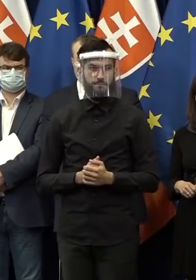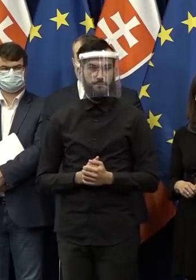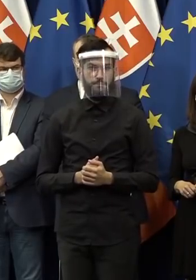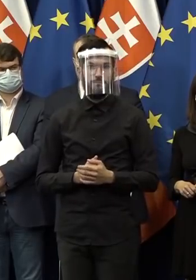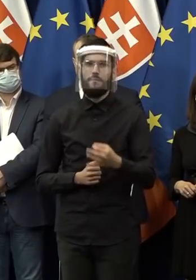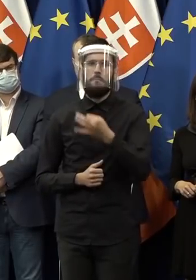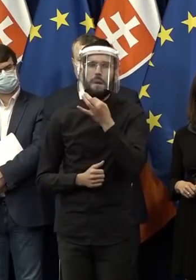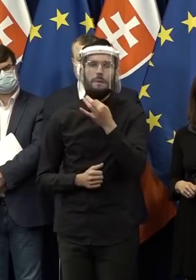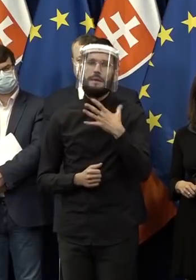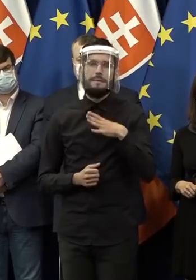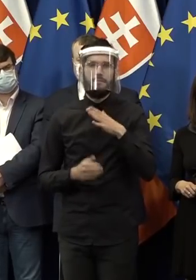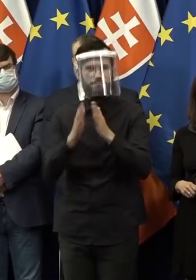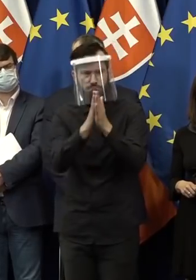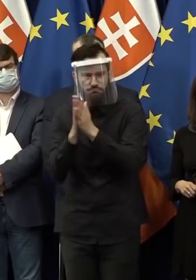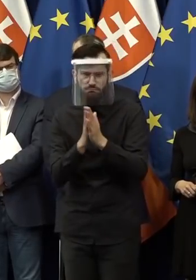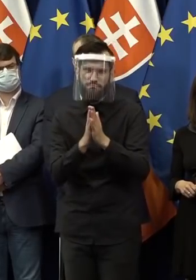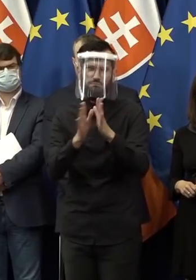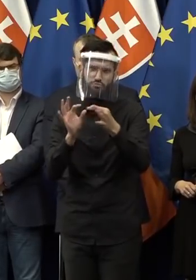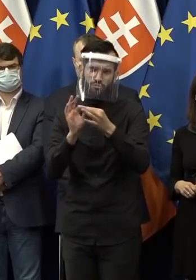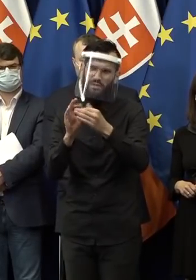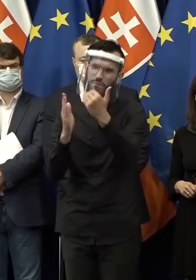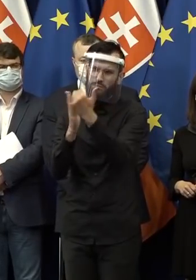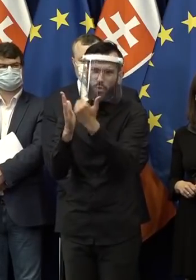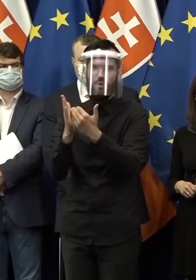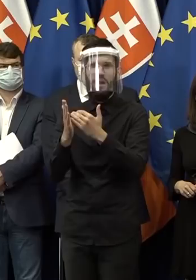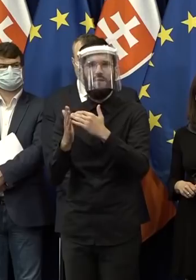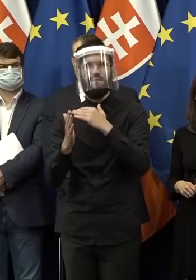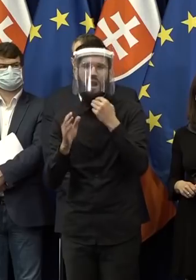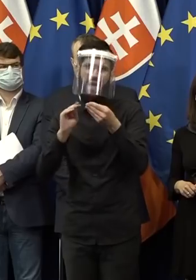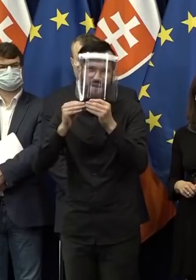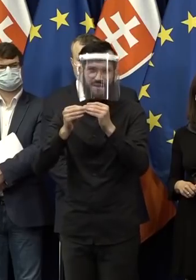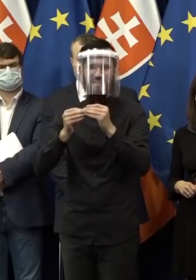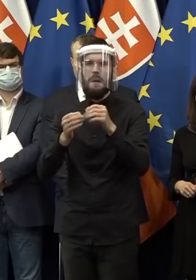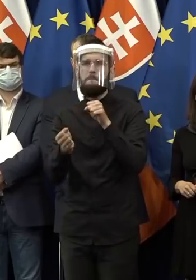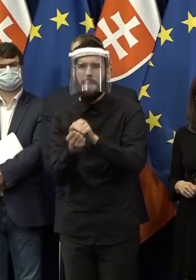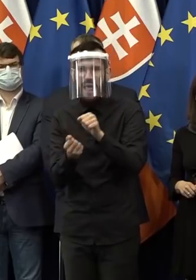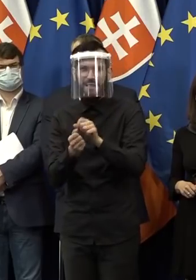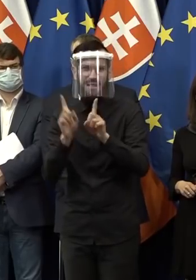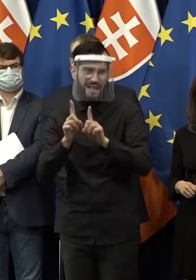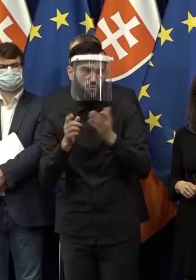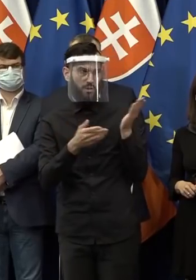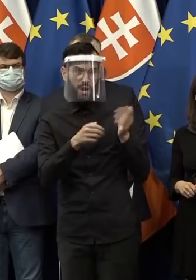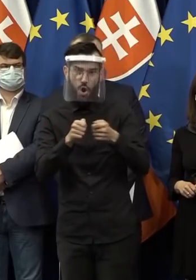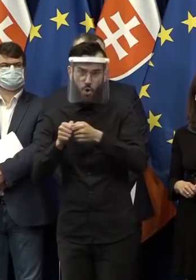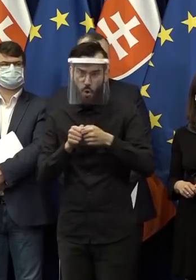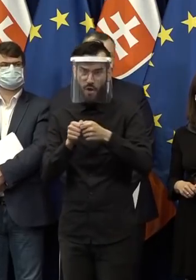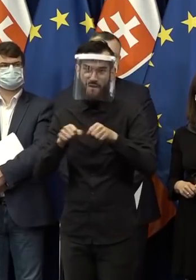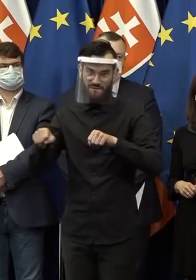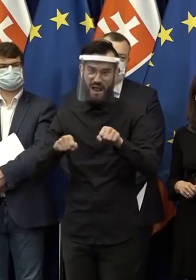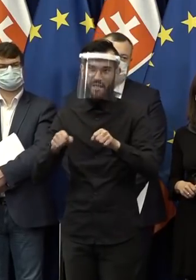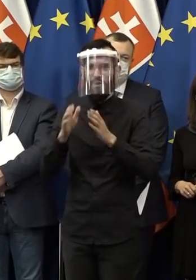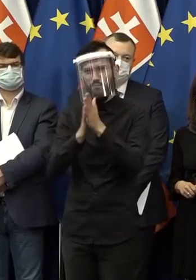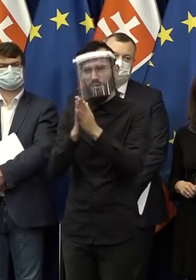Ja som vás iba chcel poprosiť s hľadom na program, aj teda naozaj vystúpenie v médiách niektorých kolegov z vlády, tak